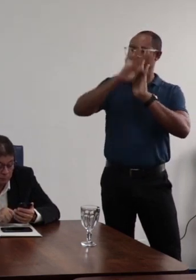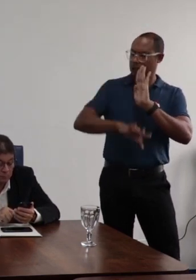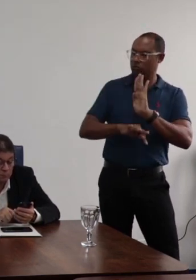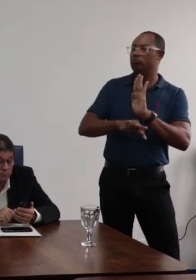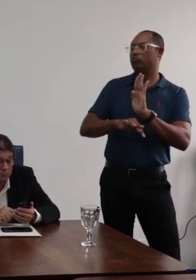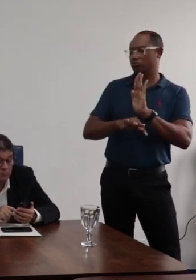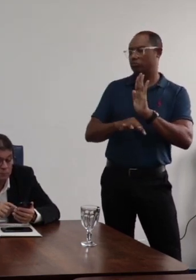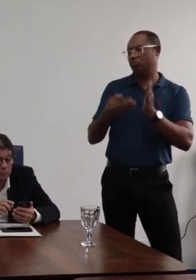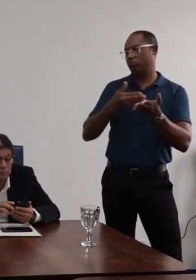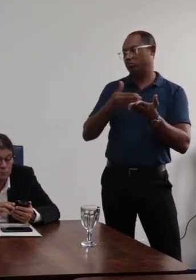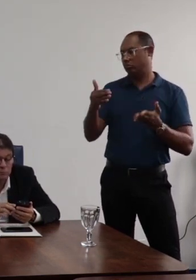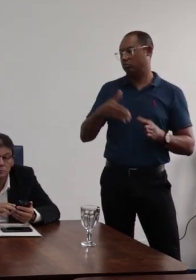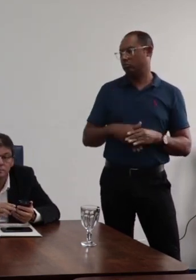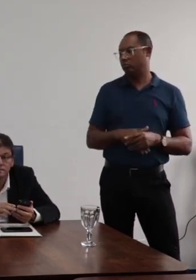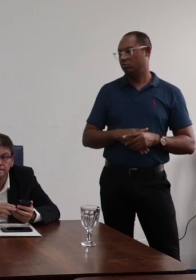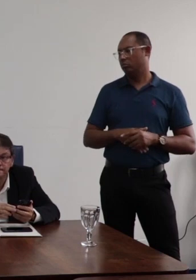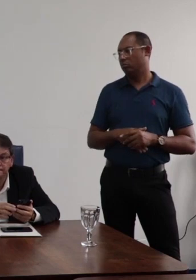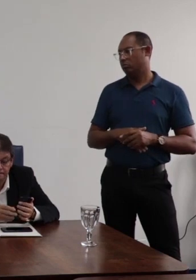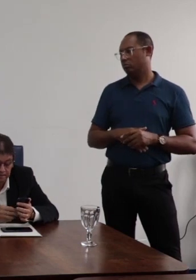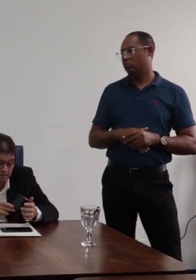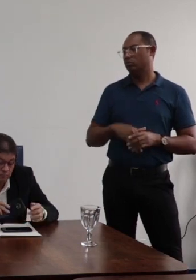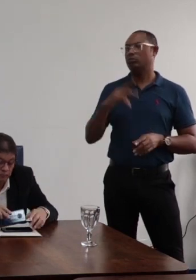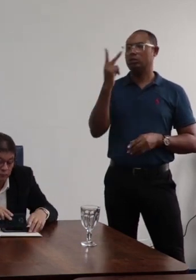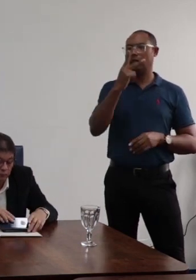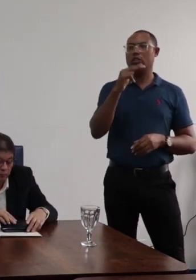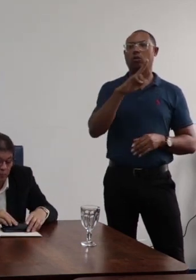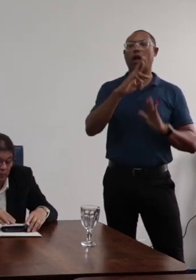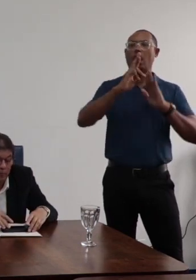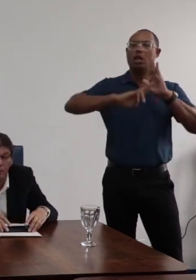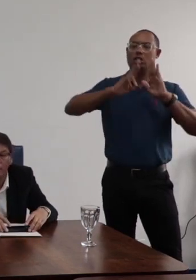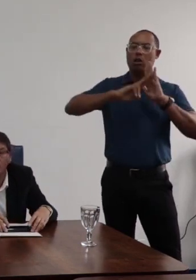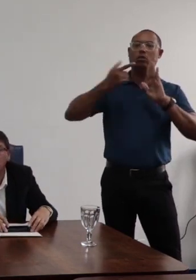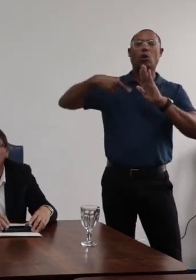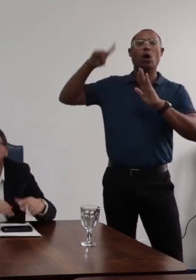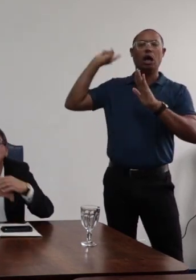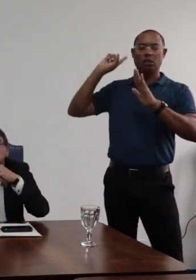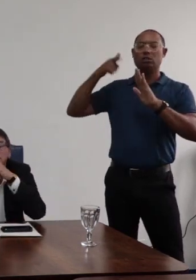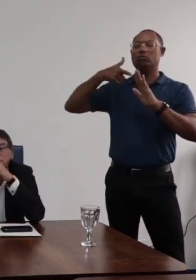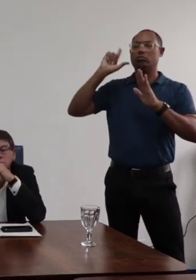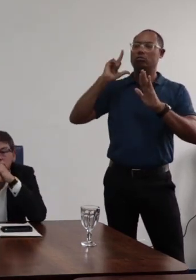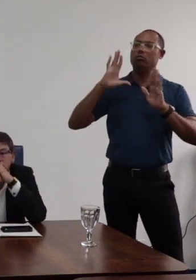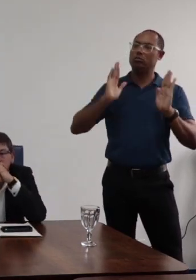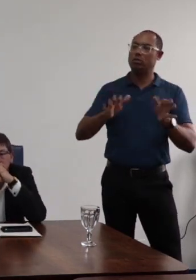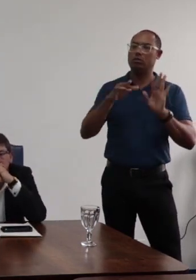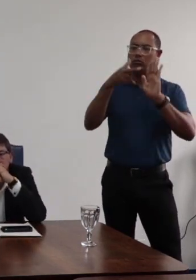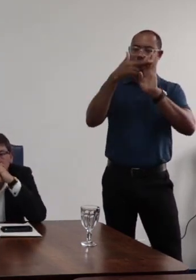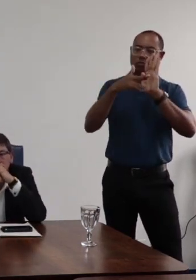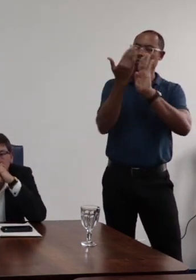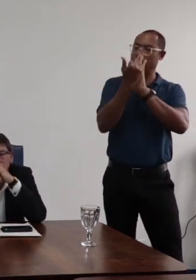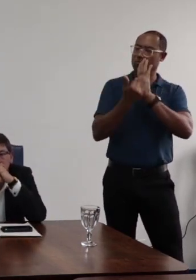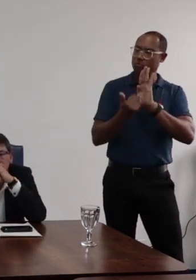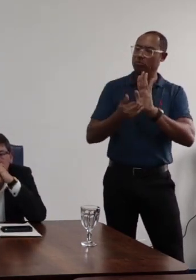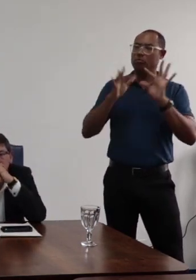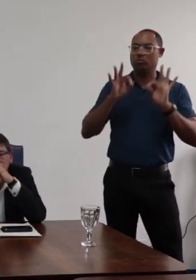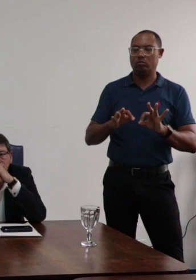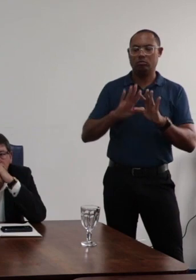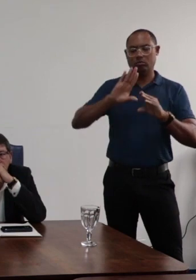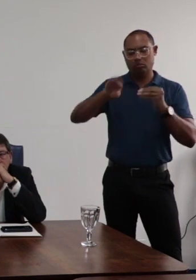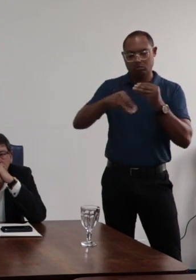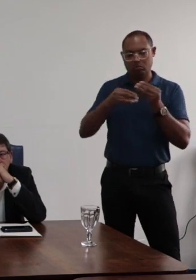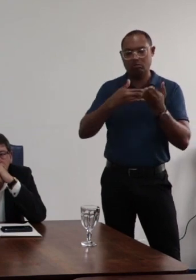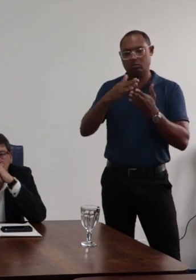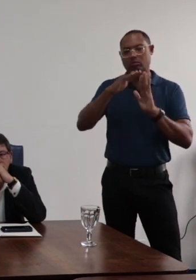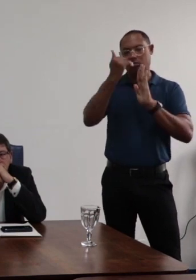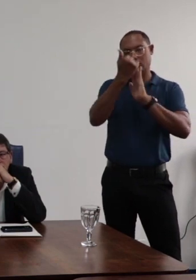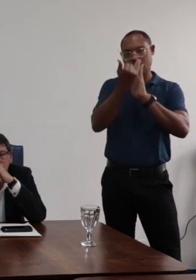das duas resoluções anteriores que regulamentaram os procedimentos para a composição das